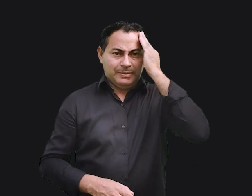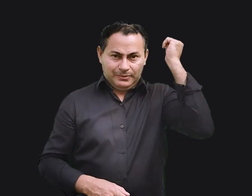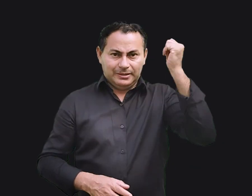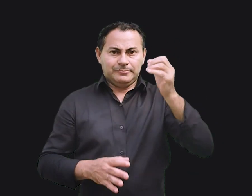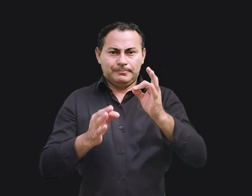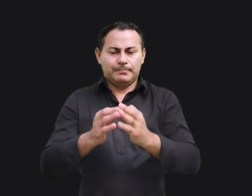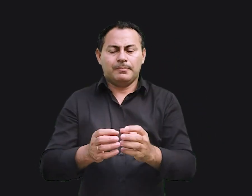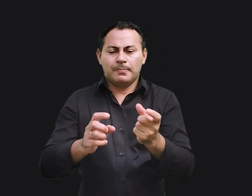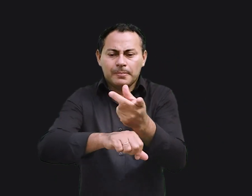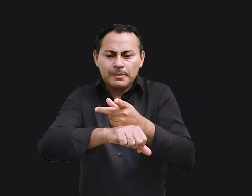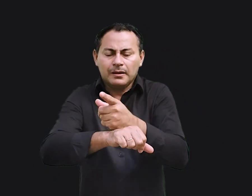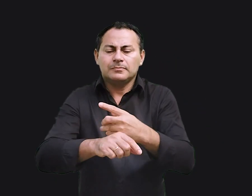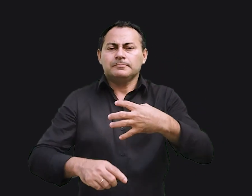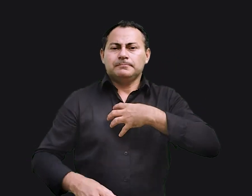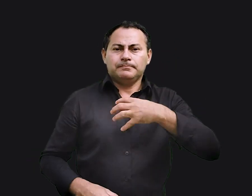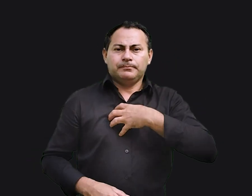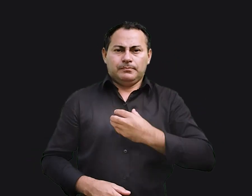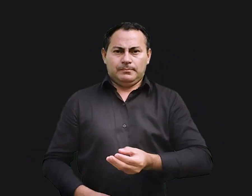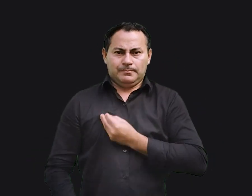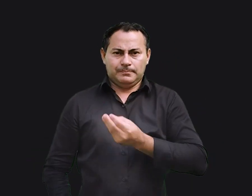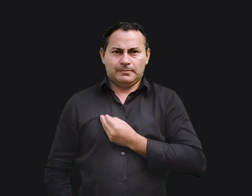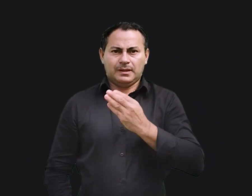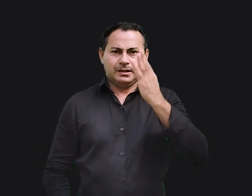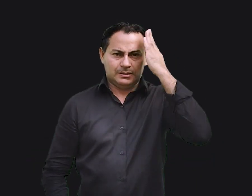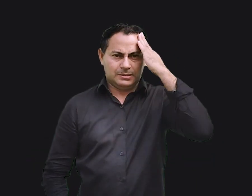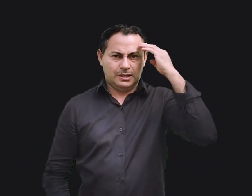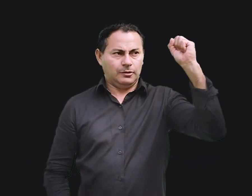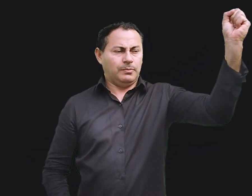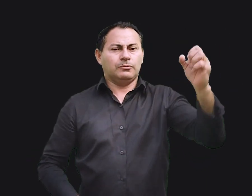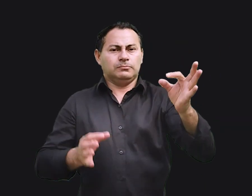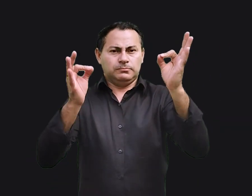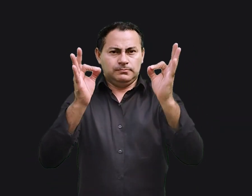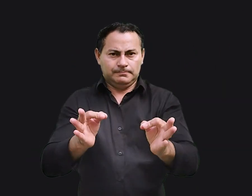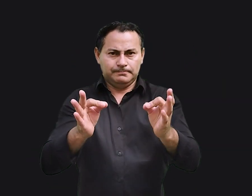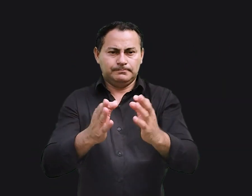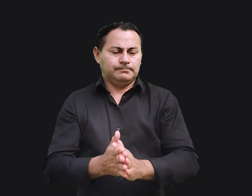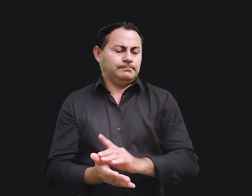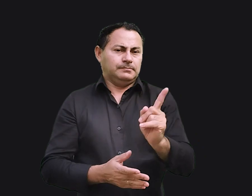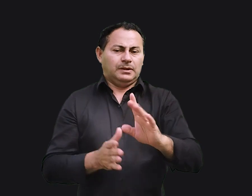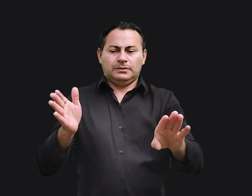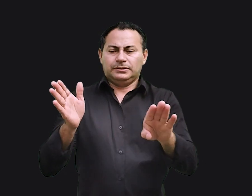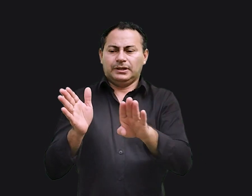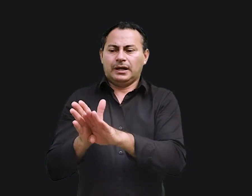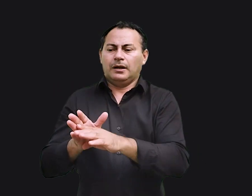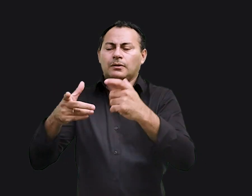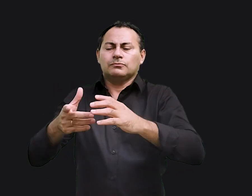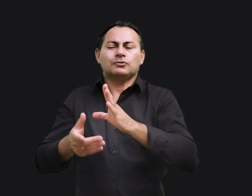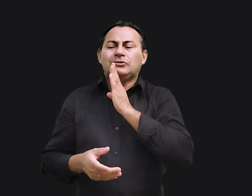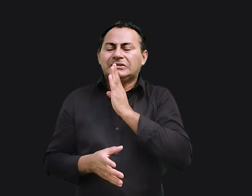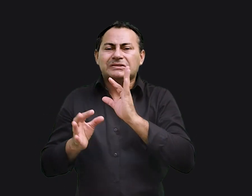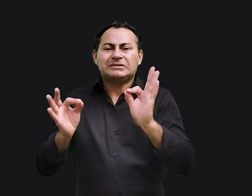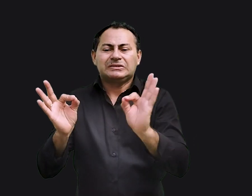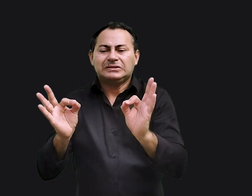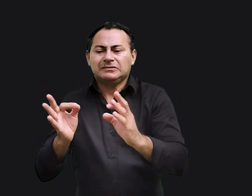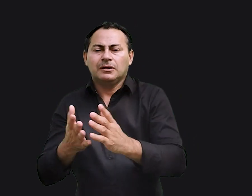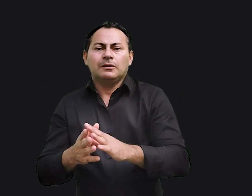segunda busca pelo propósito e sentido da vida, Salomão concluiu que não chegaria a lugar nenhum porque o